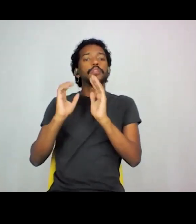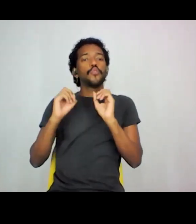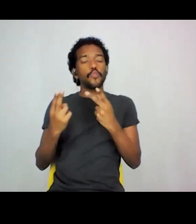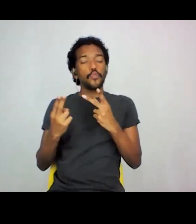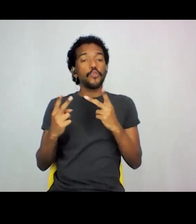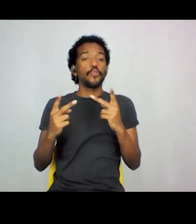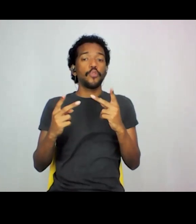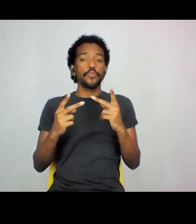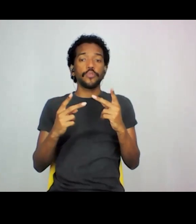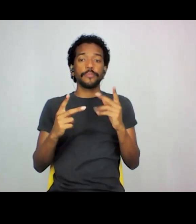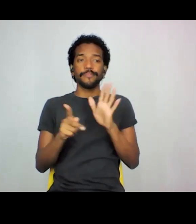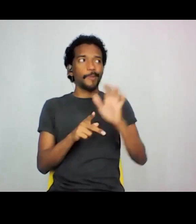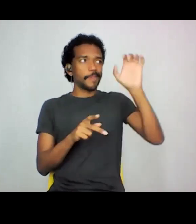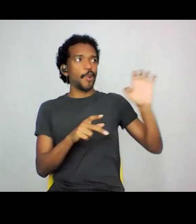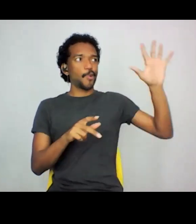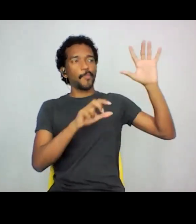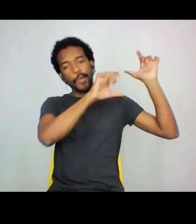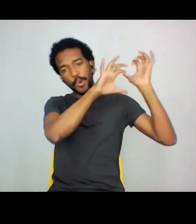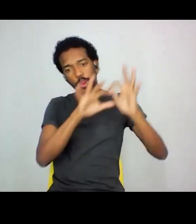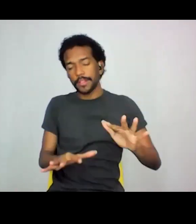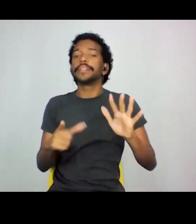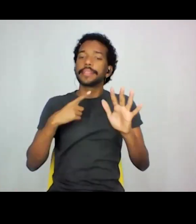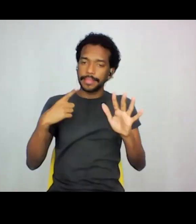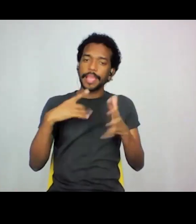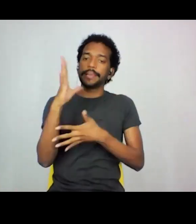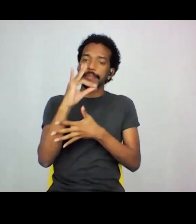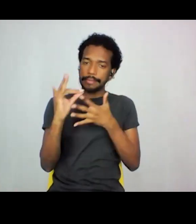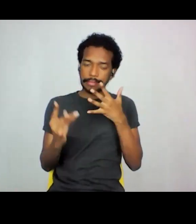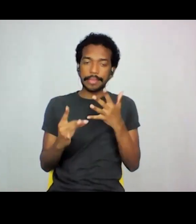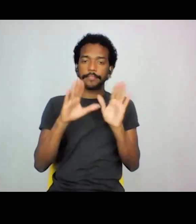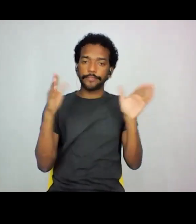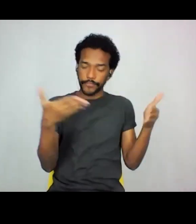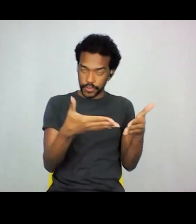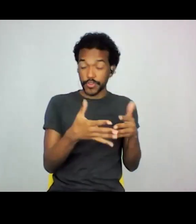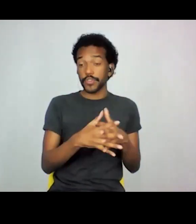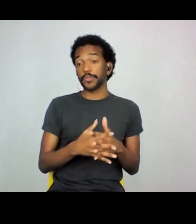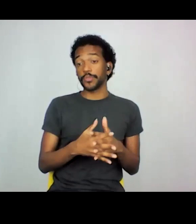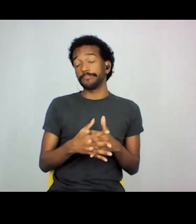europeus que têm as suas especificidades ou imigrantes